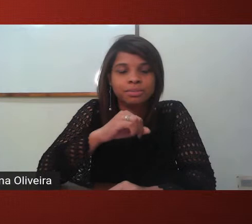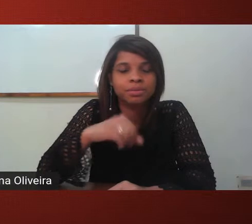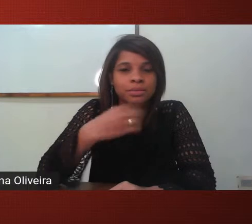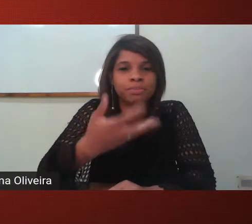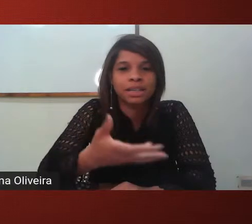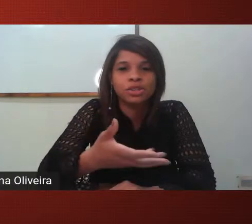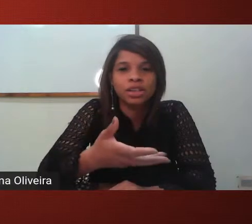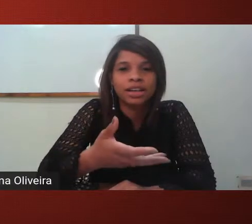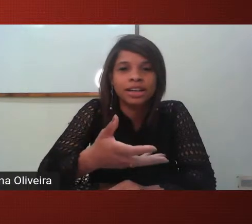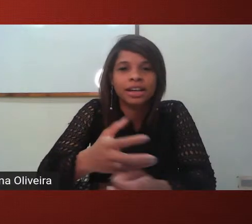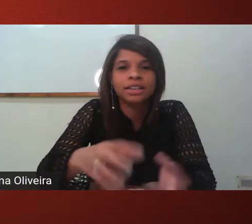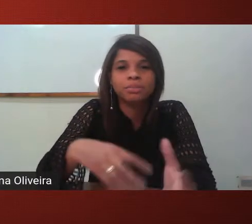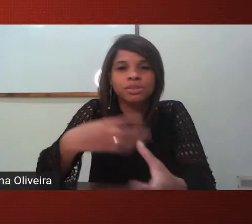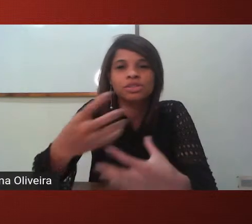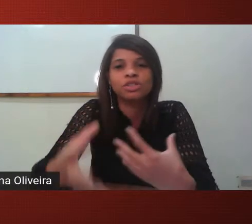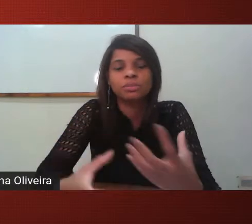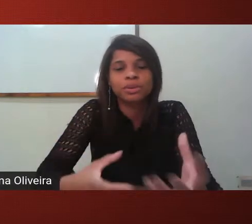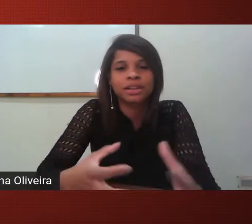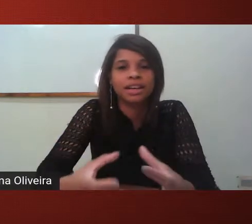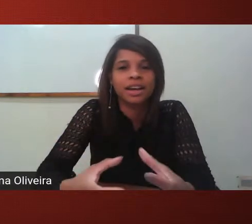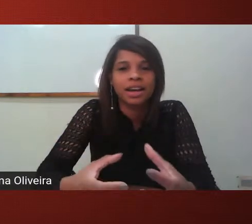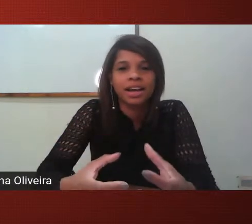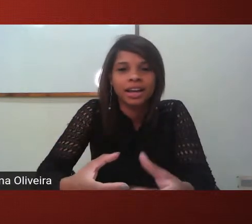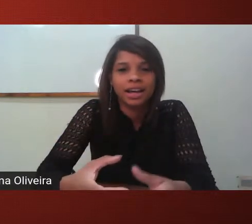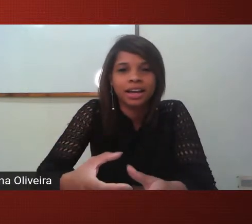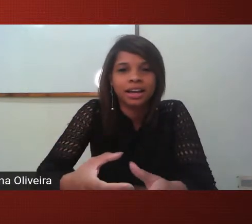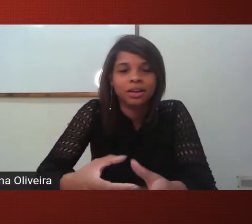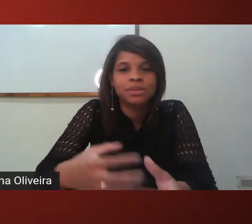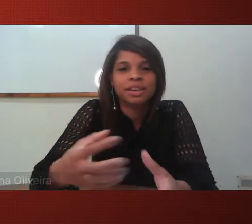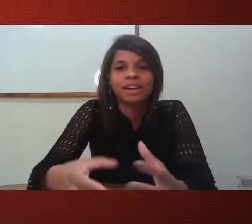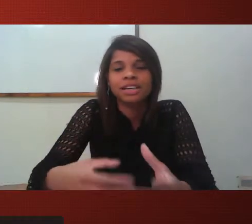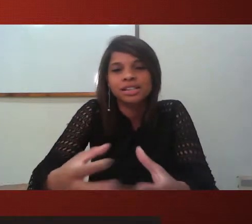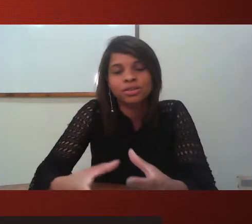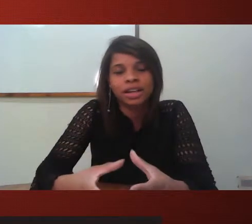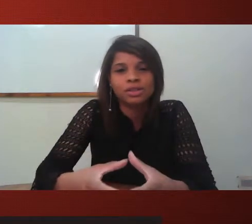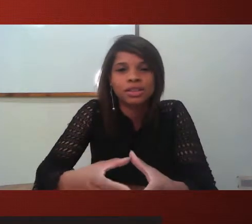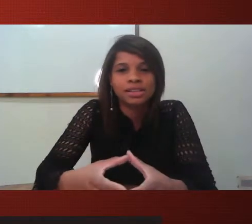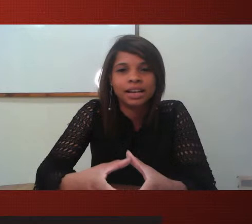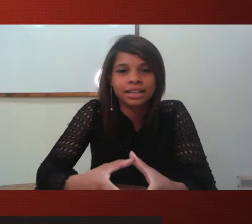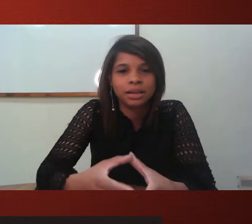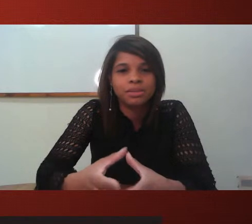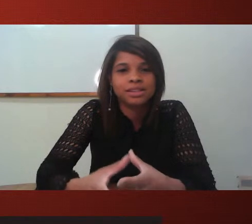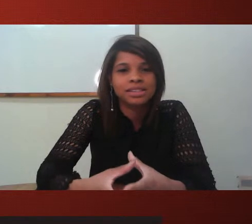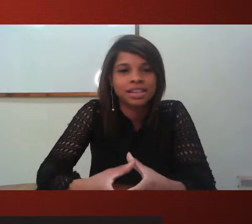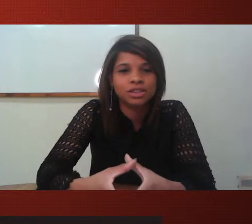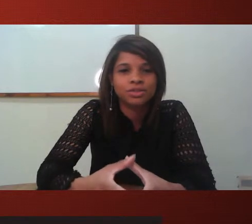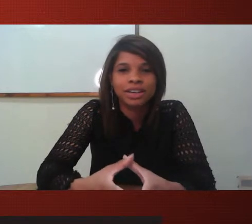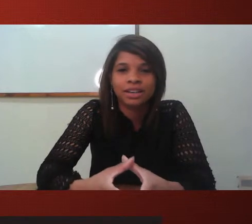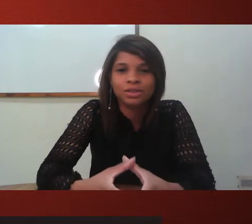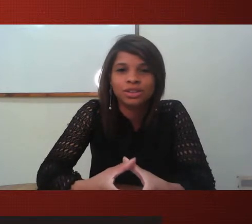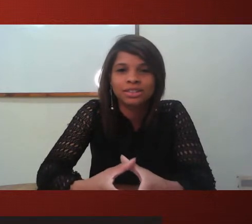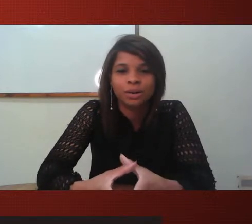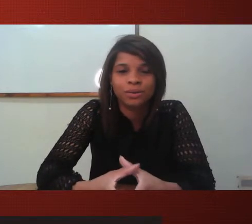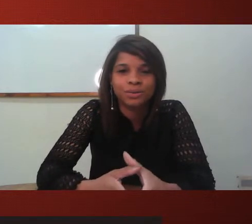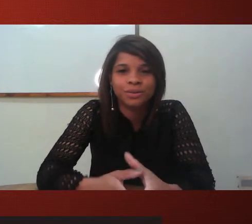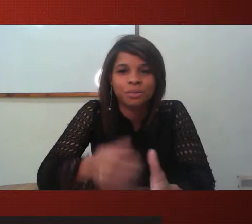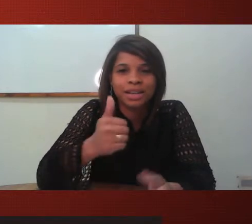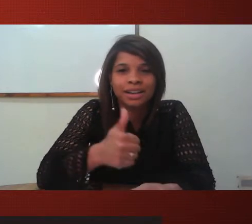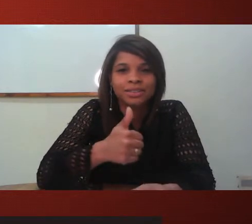preencher, né? E depois a gente poder observar a questão das horas acadêmicas e certificado digital. Combinado?